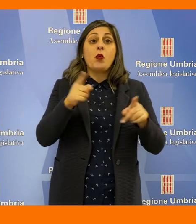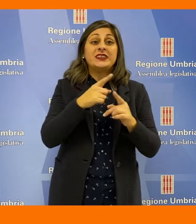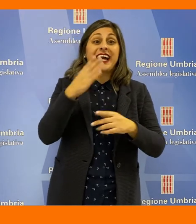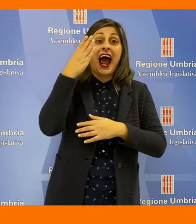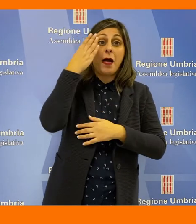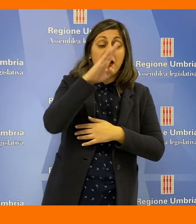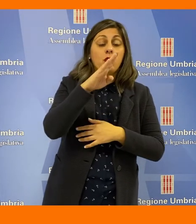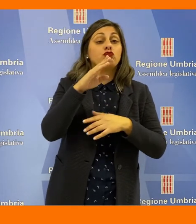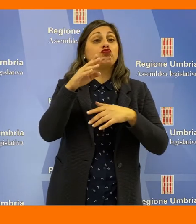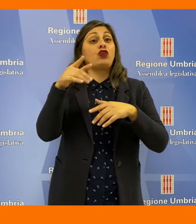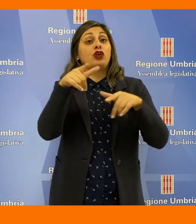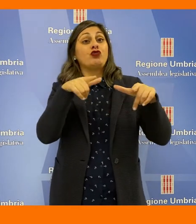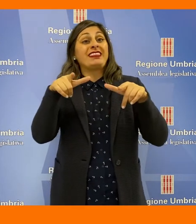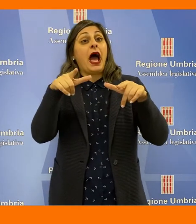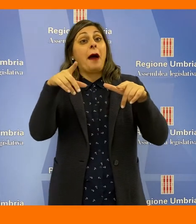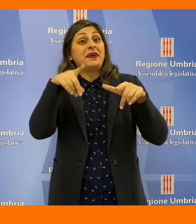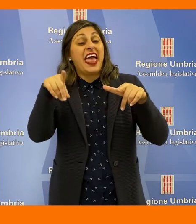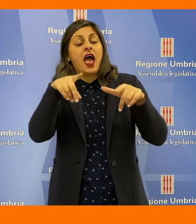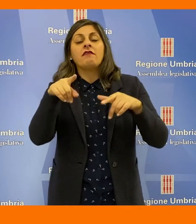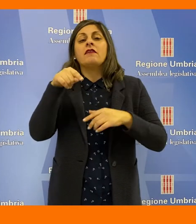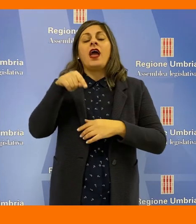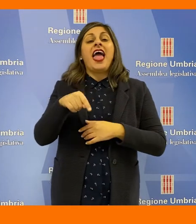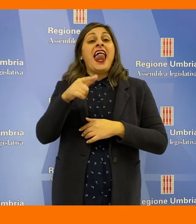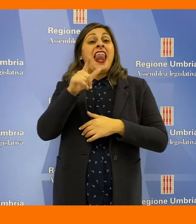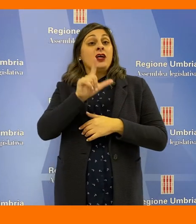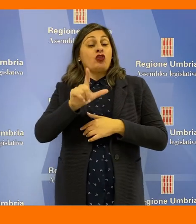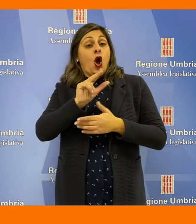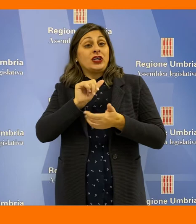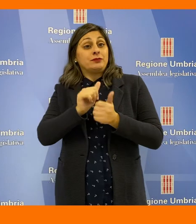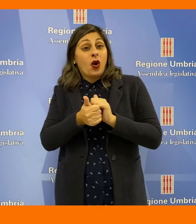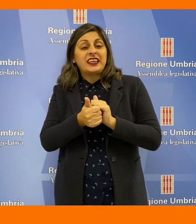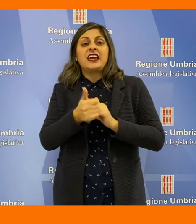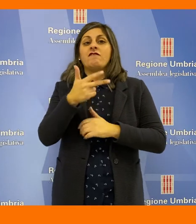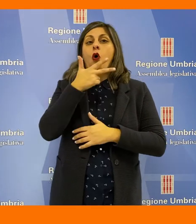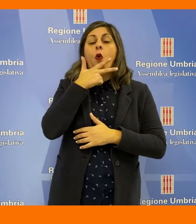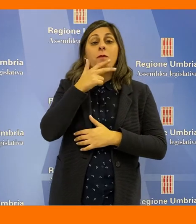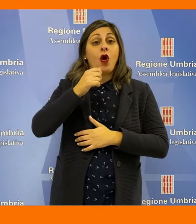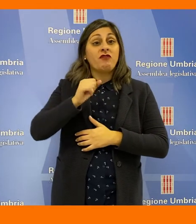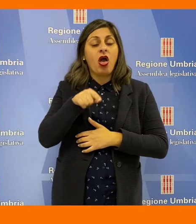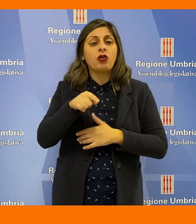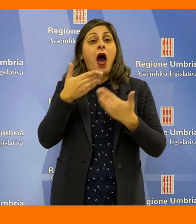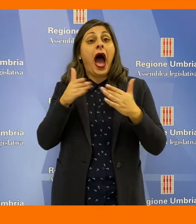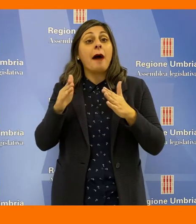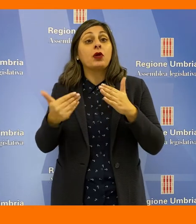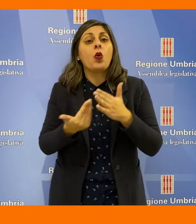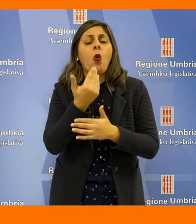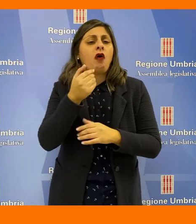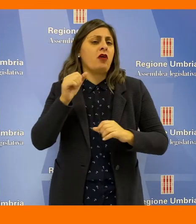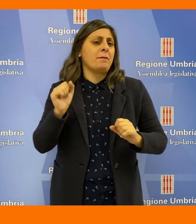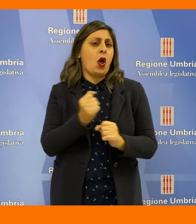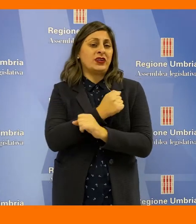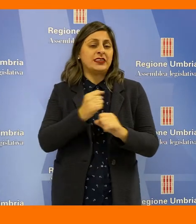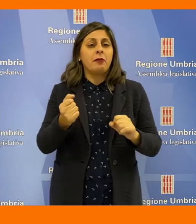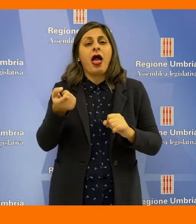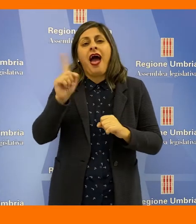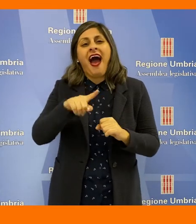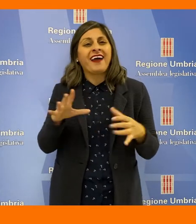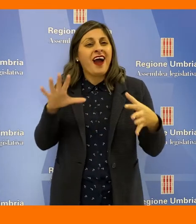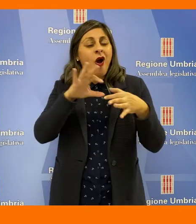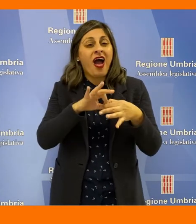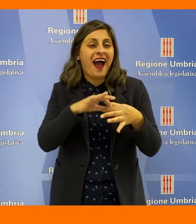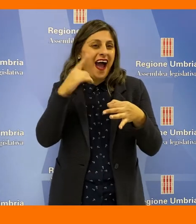provincia, musicale a Perugia e Città della Pieve, liceo sportivo a Gubbio e Foligno, risulta impossibile aprirne altri, anche per le